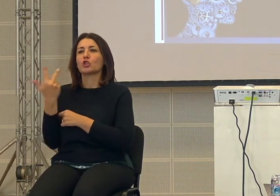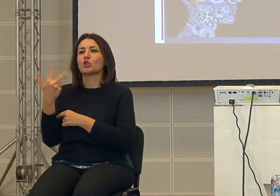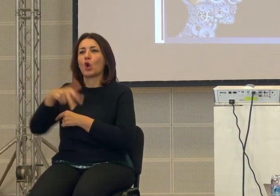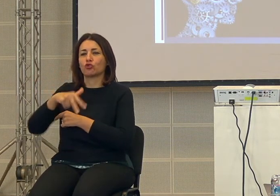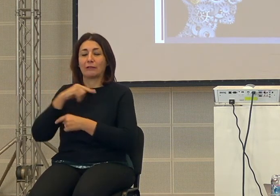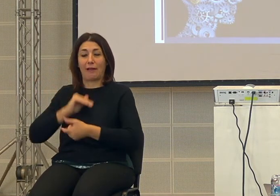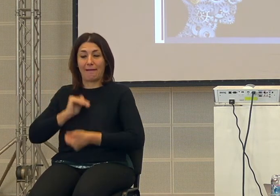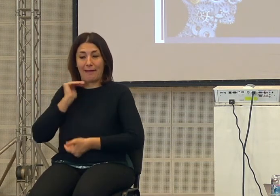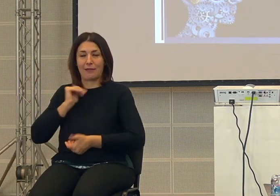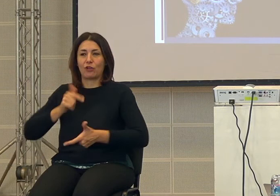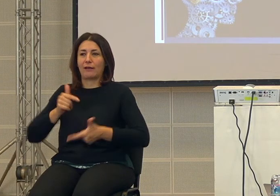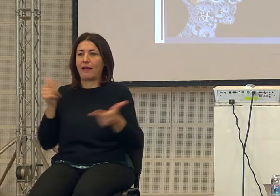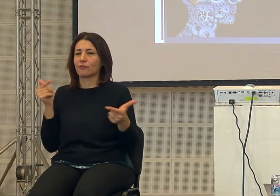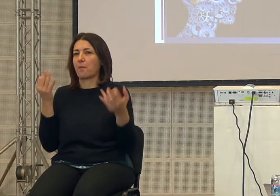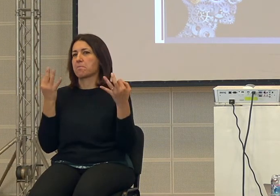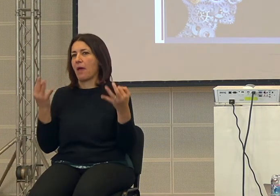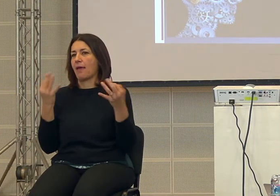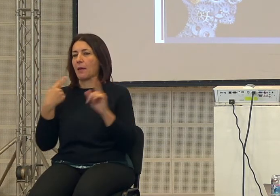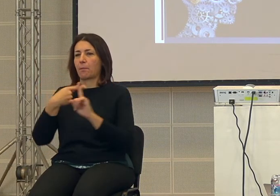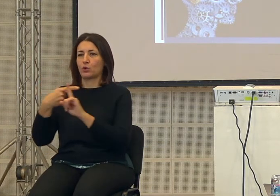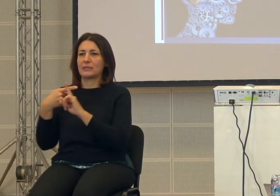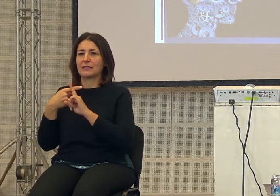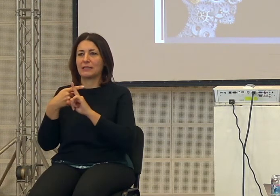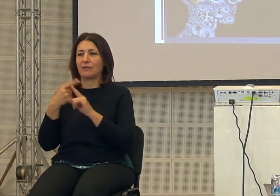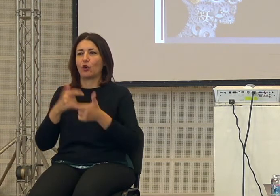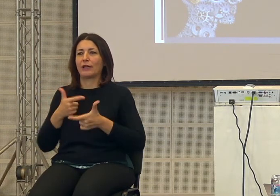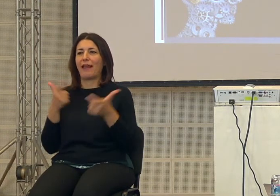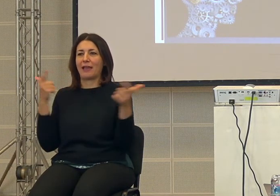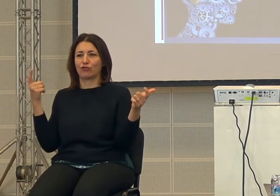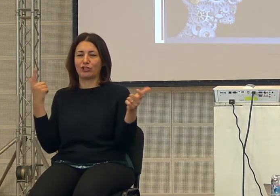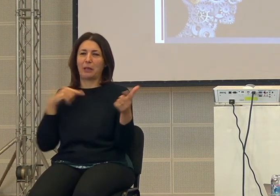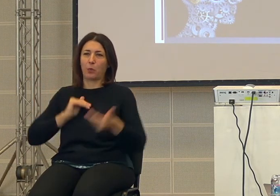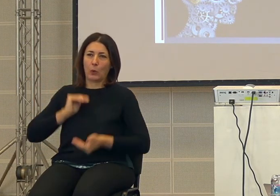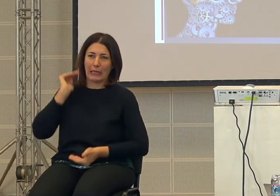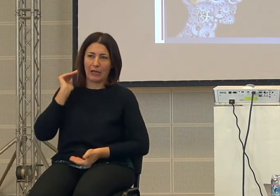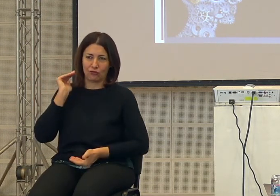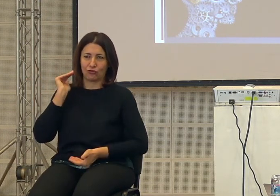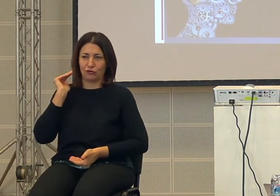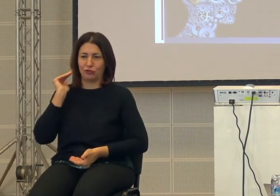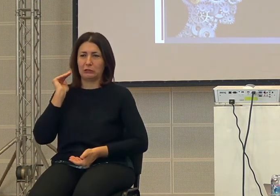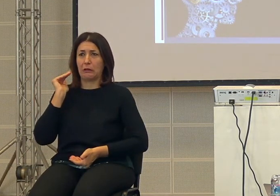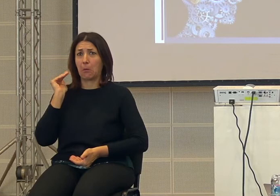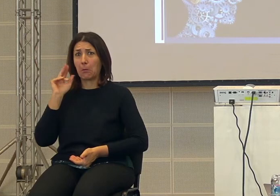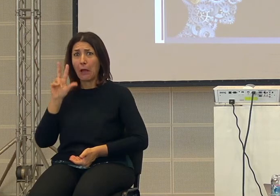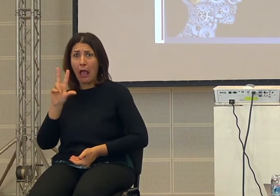vanno bene finché crescono perché allora ed è una cosa nuova che è iniziata non so due o tre